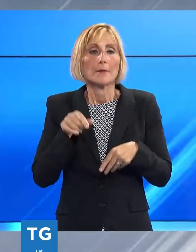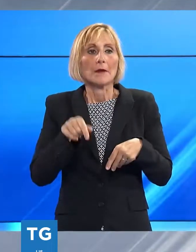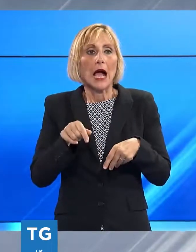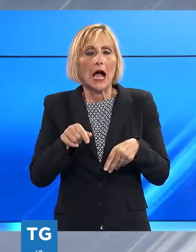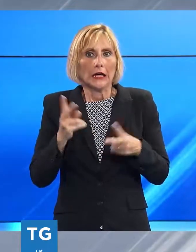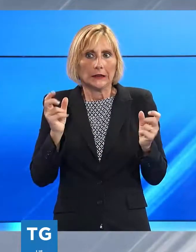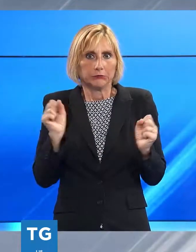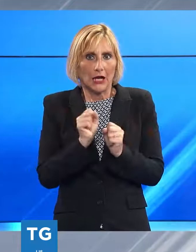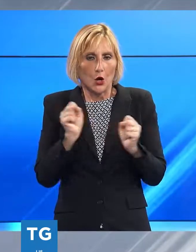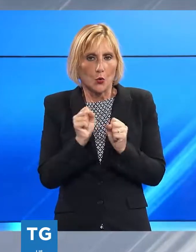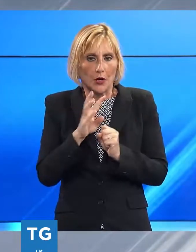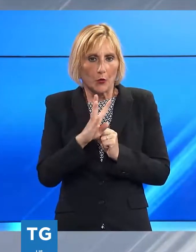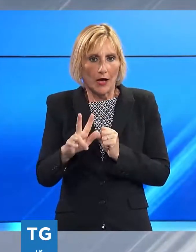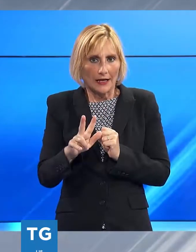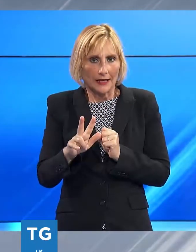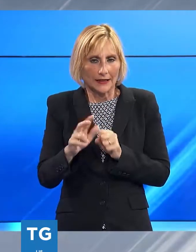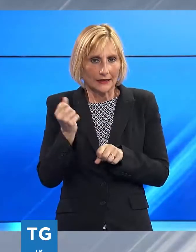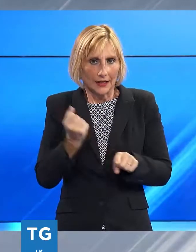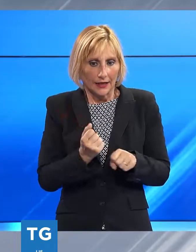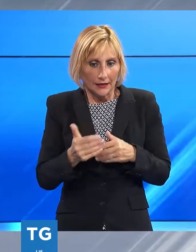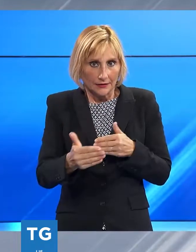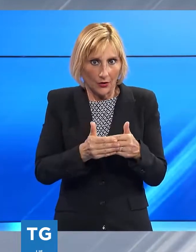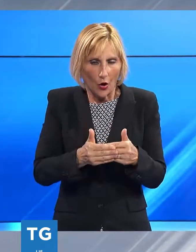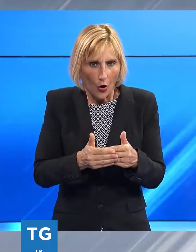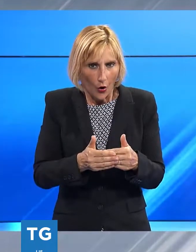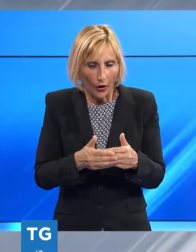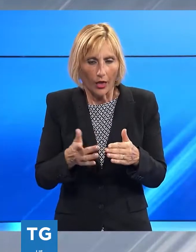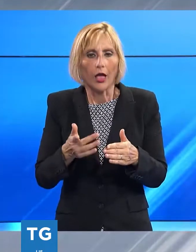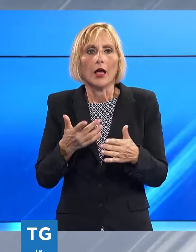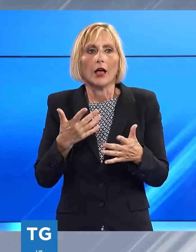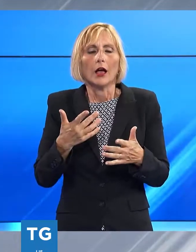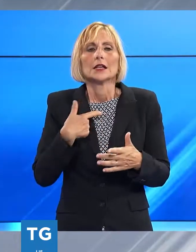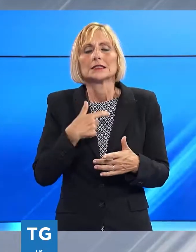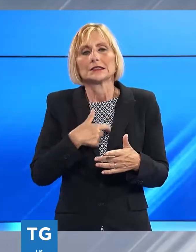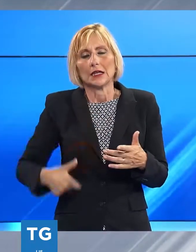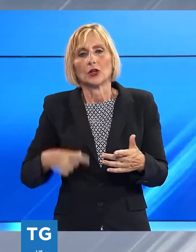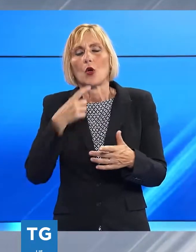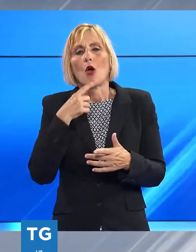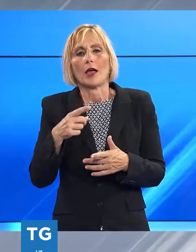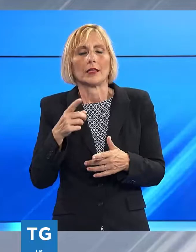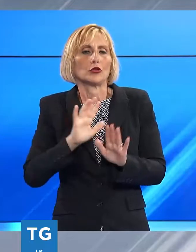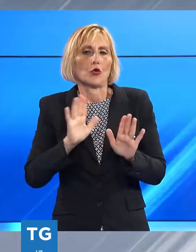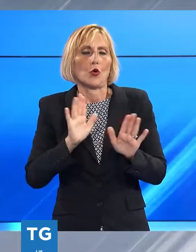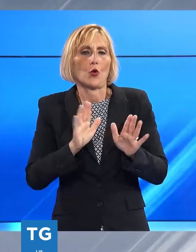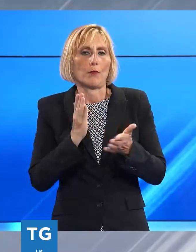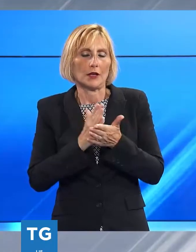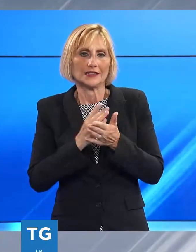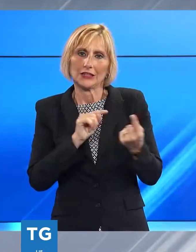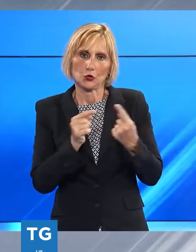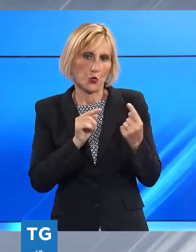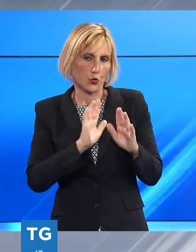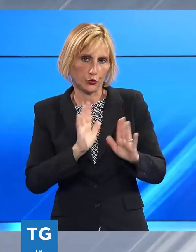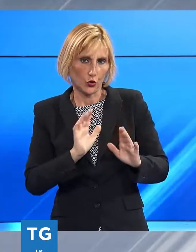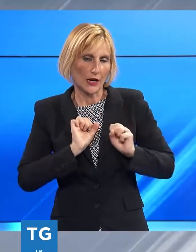43esima edizione del festival a gettare acqua sul fuoco il sindaco Giovannetti che in una nota spiega non è certo una discussione per